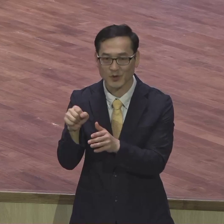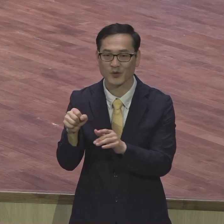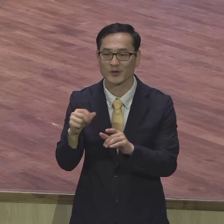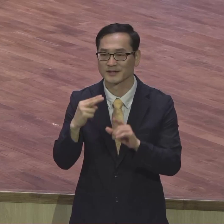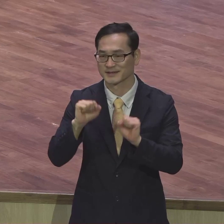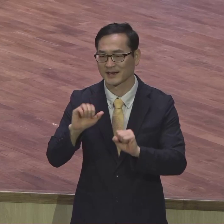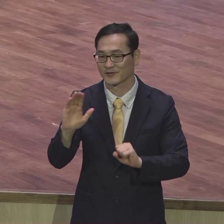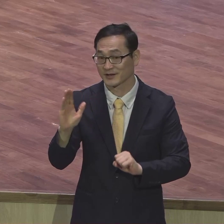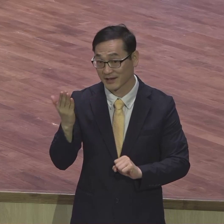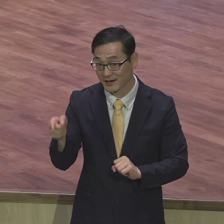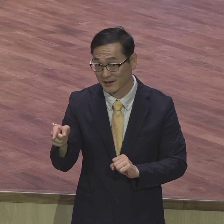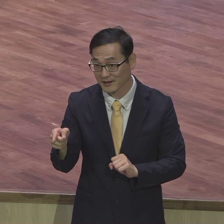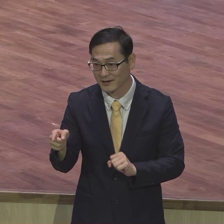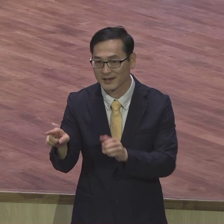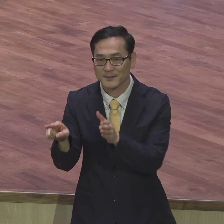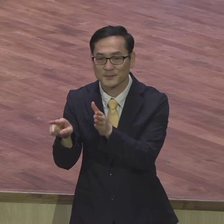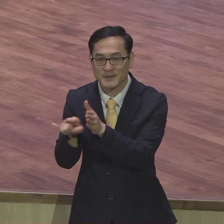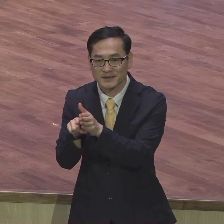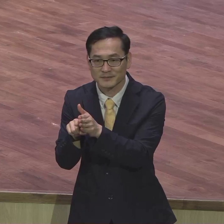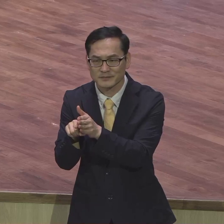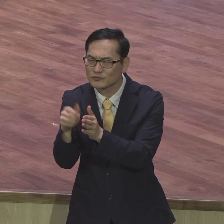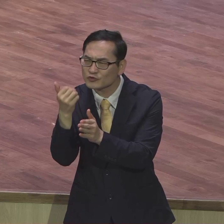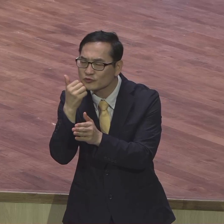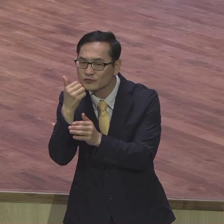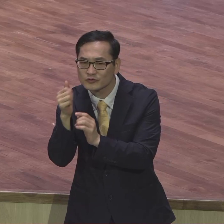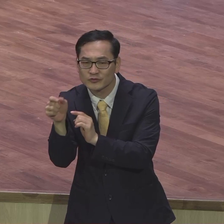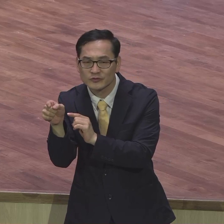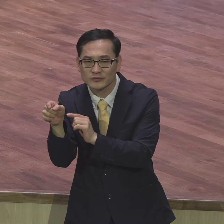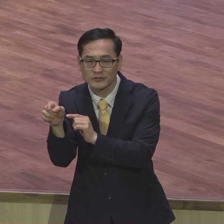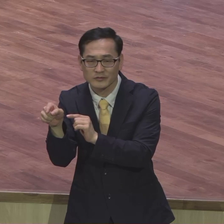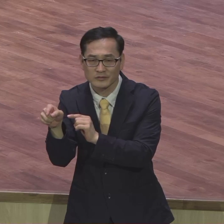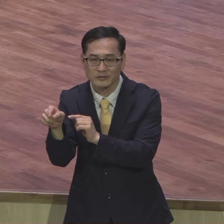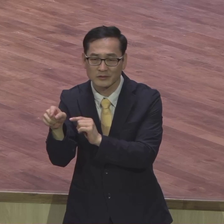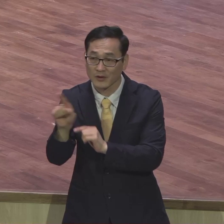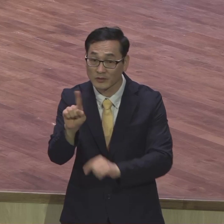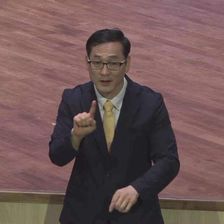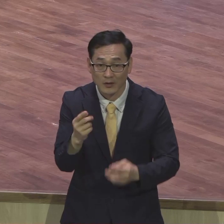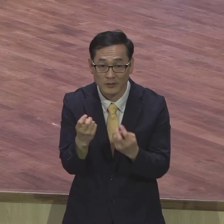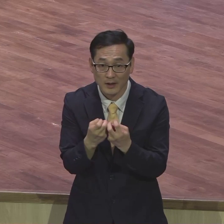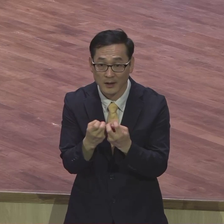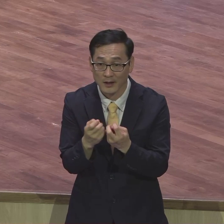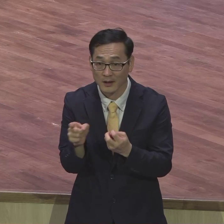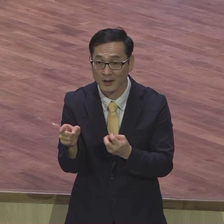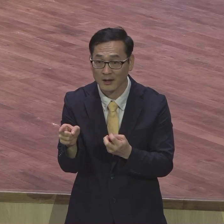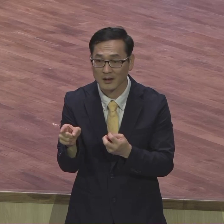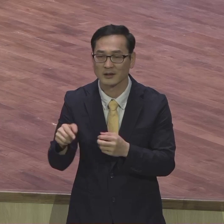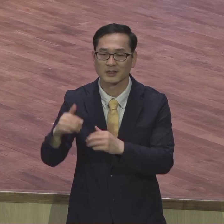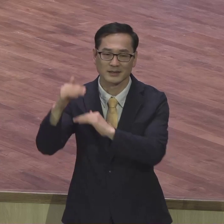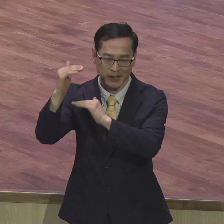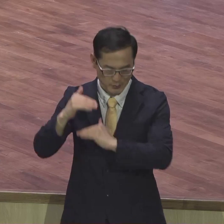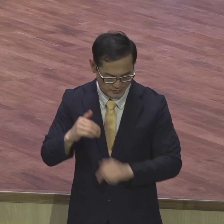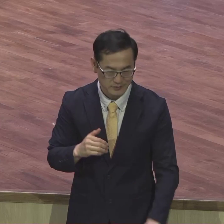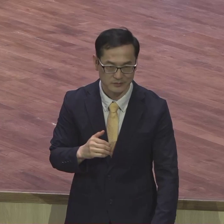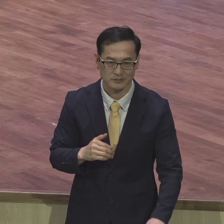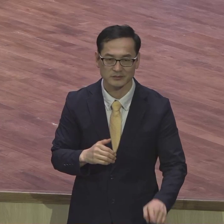1장부터 11장까지 설명을 잘 했습니다 그리고 오늘 이 본문인 12장에서 마지막